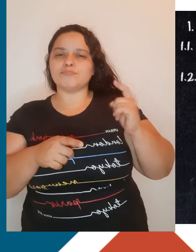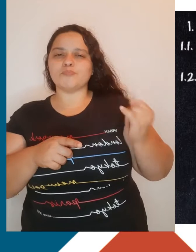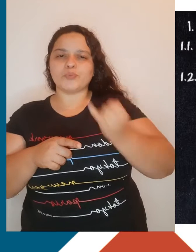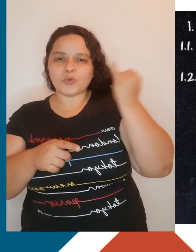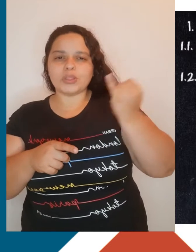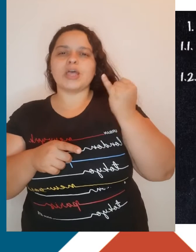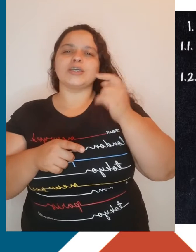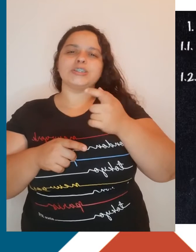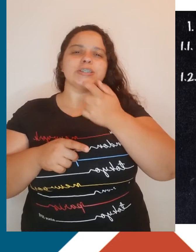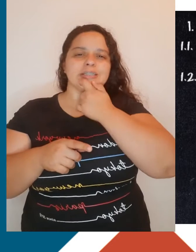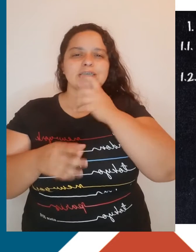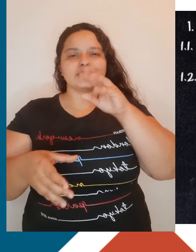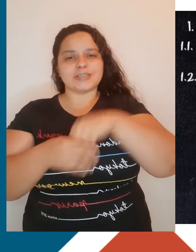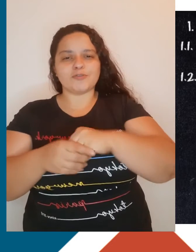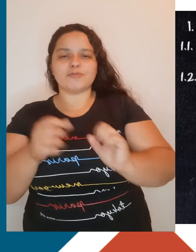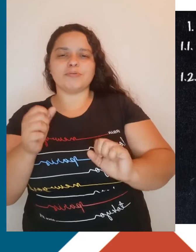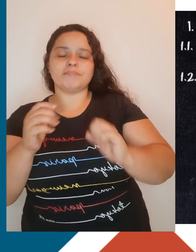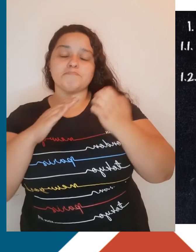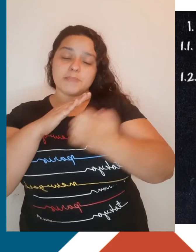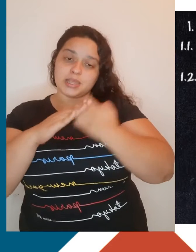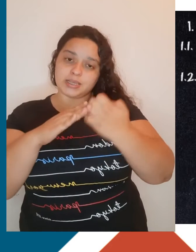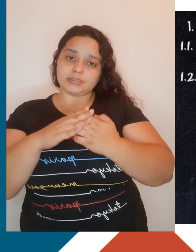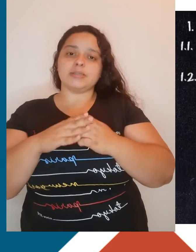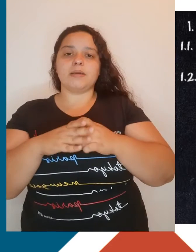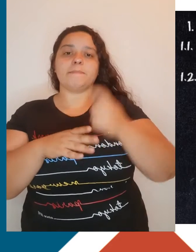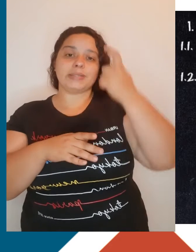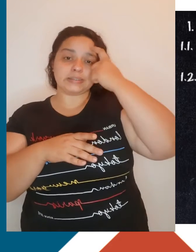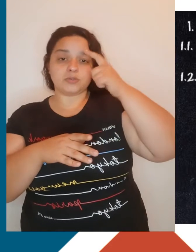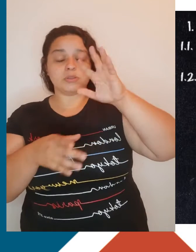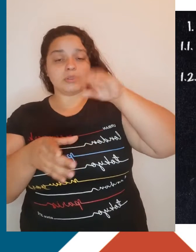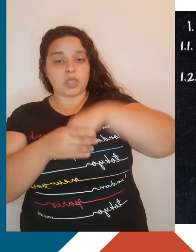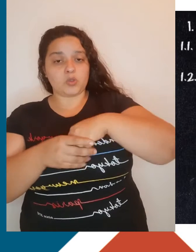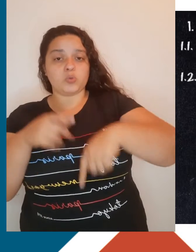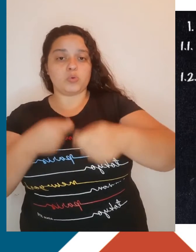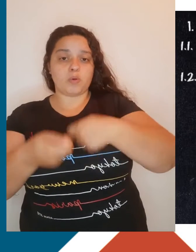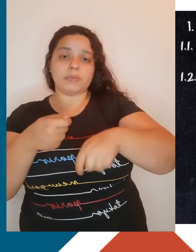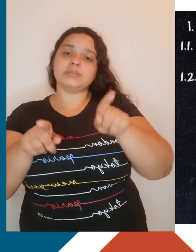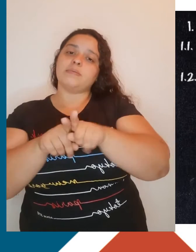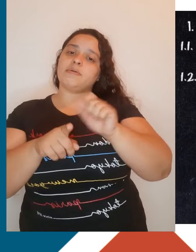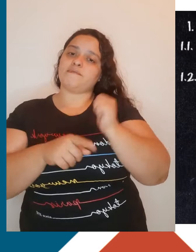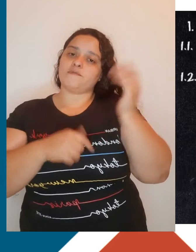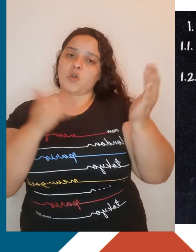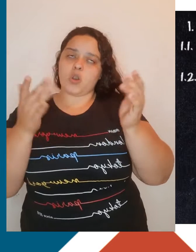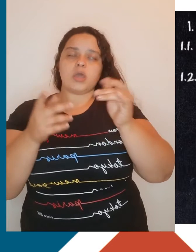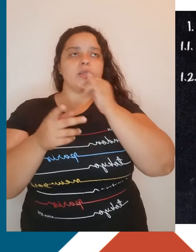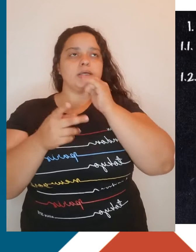inglesas voltadas para o mercado interno e para o comércio internacional, que englobava a Europa, colônias